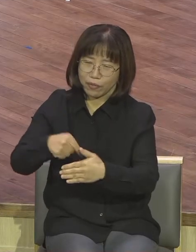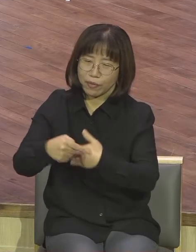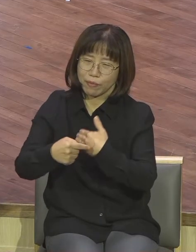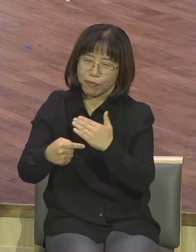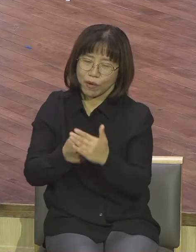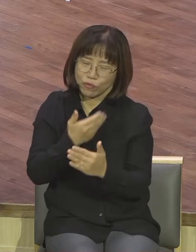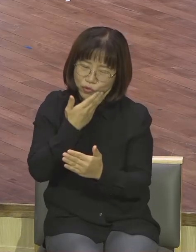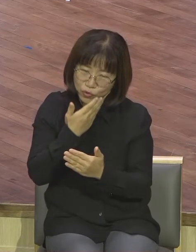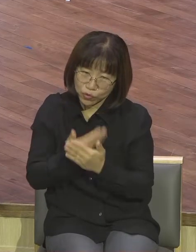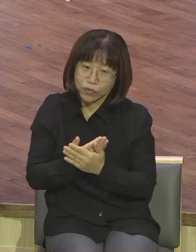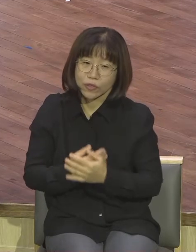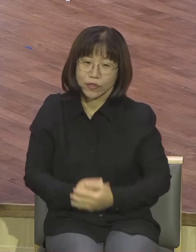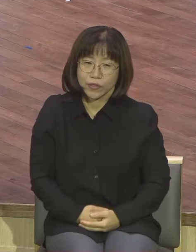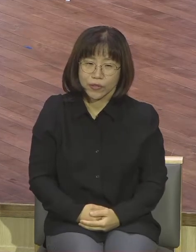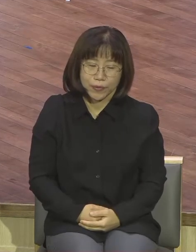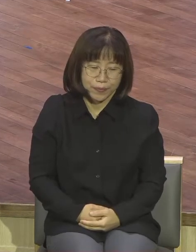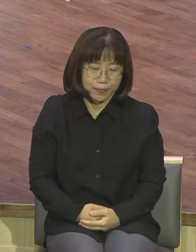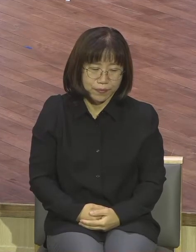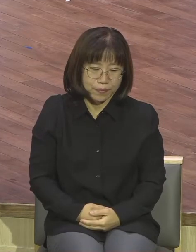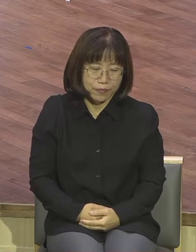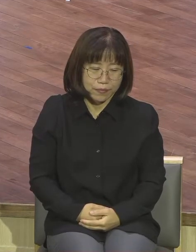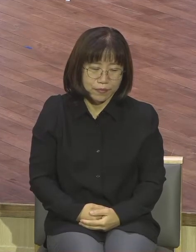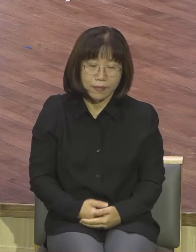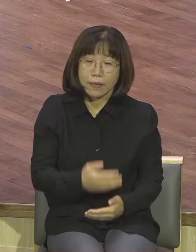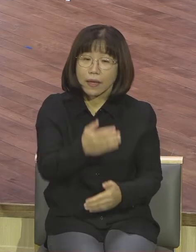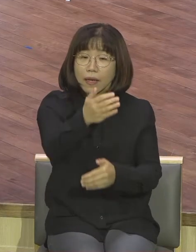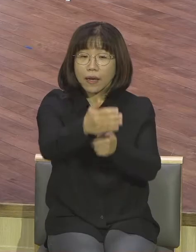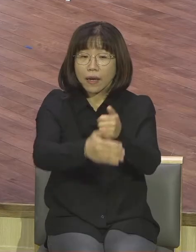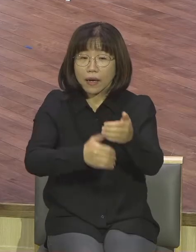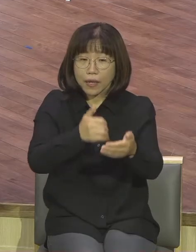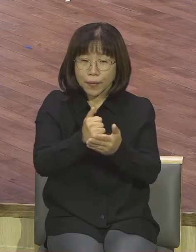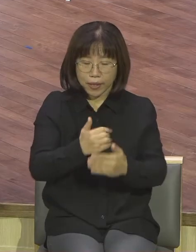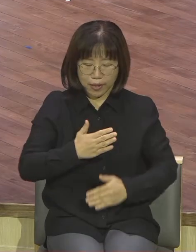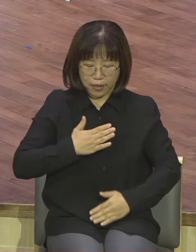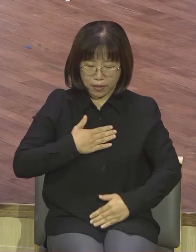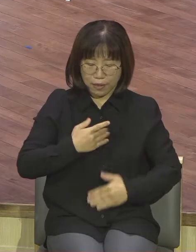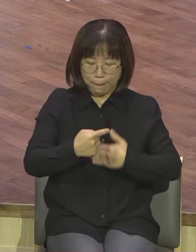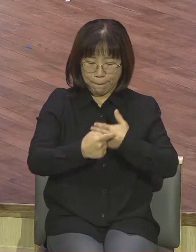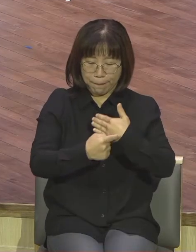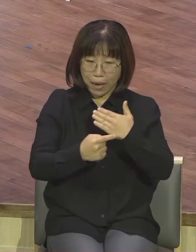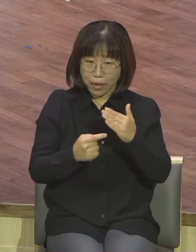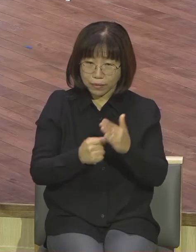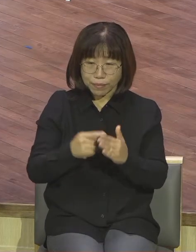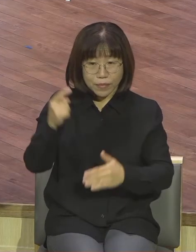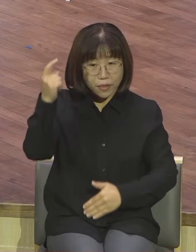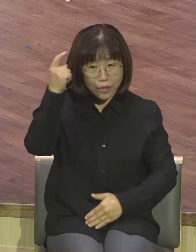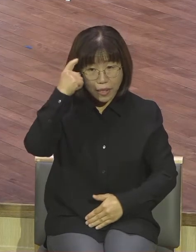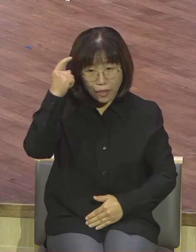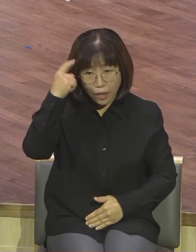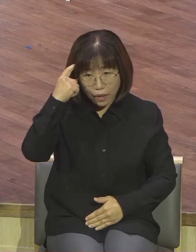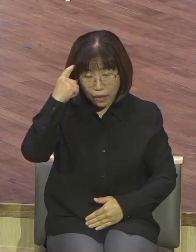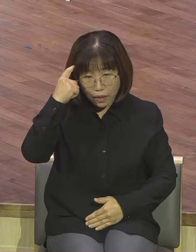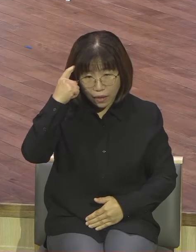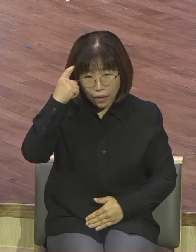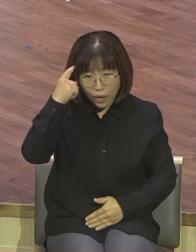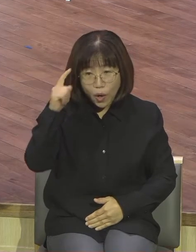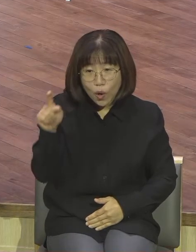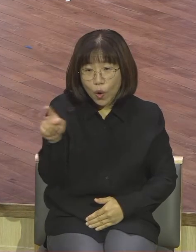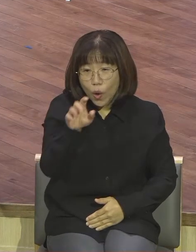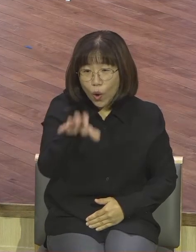말씀을 드리면 하나님은 우리의 마음과 생각이 어디에 있느냐를 우선순위로